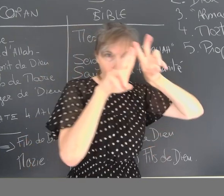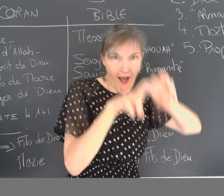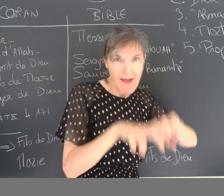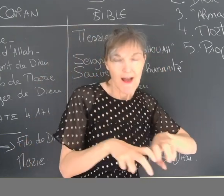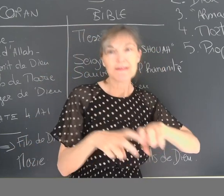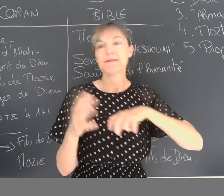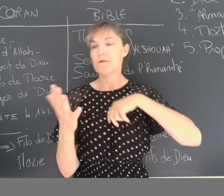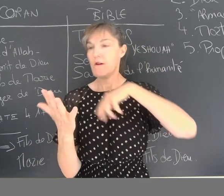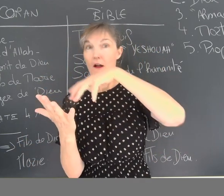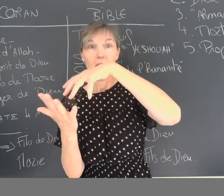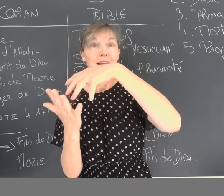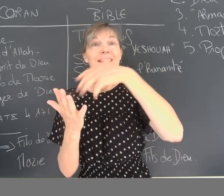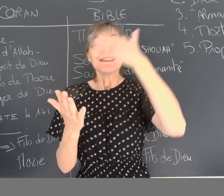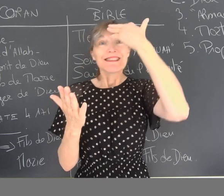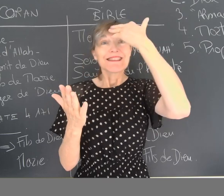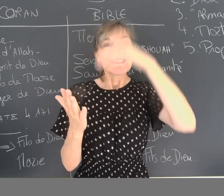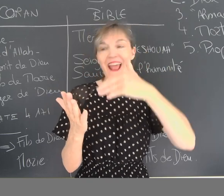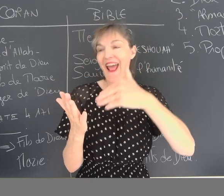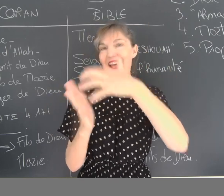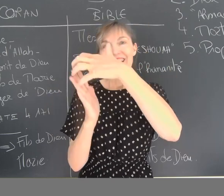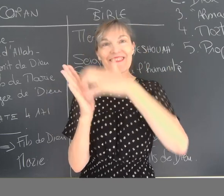Donc, ce livre présente les deux textes